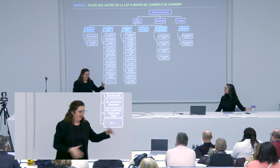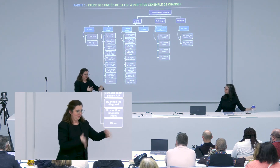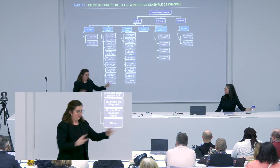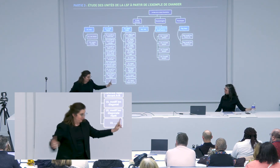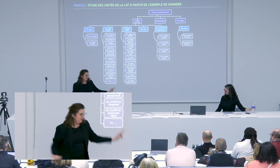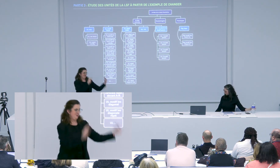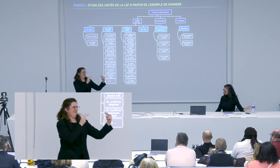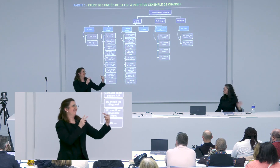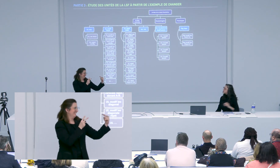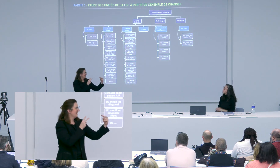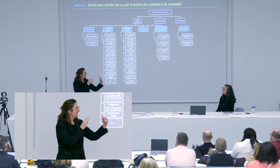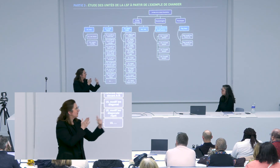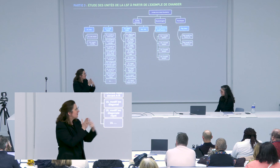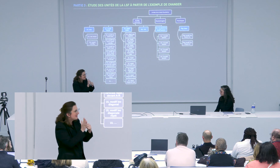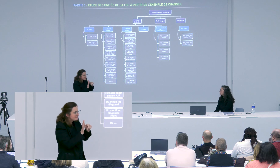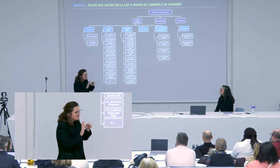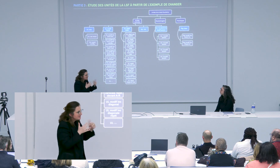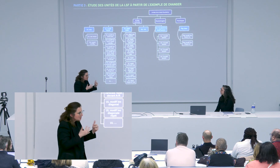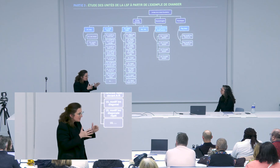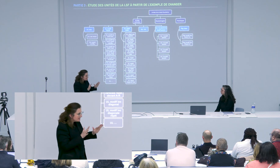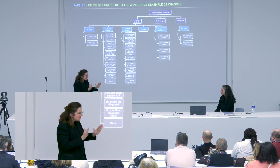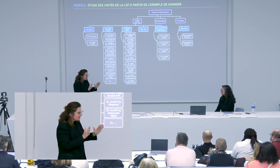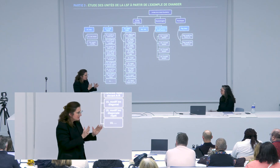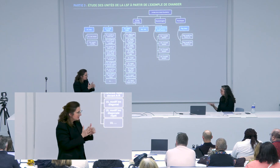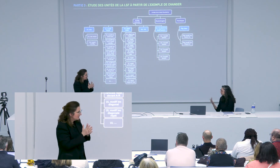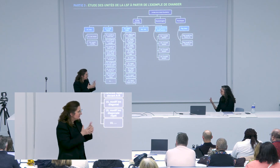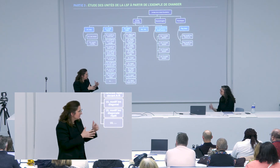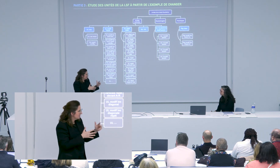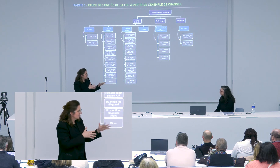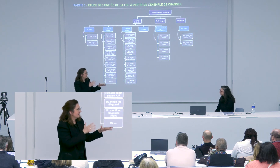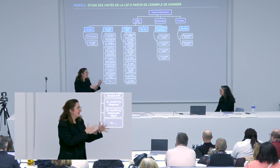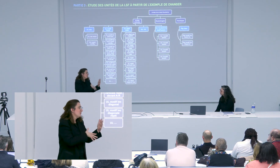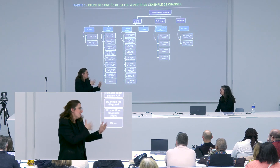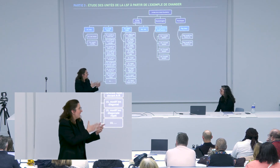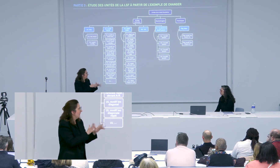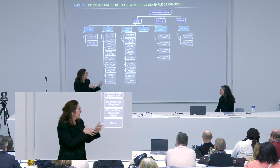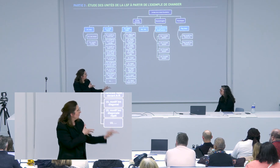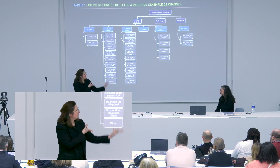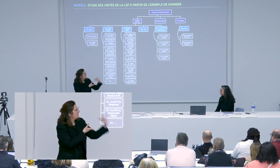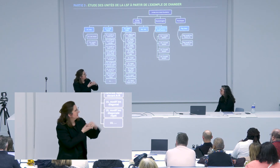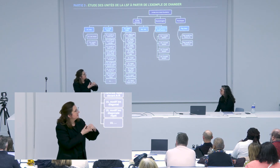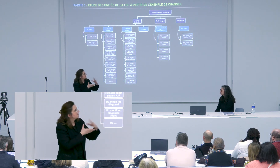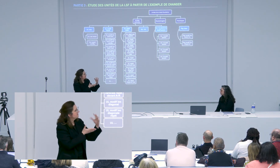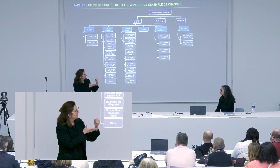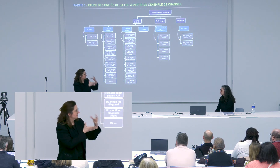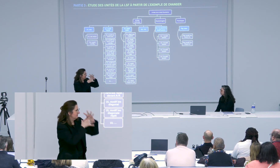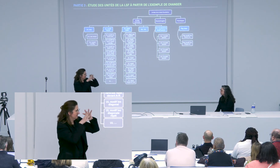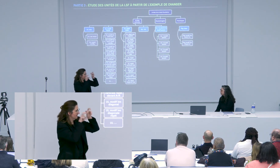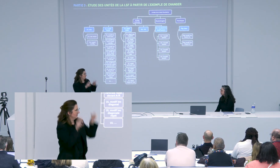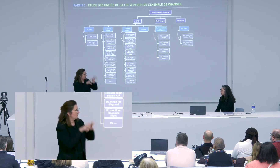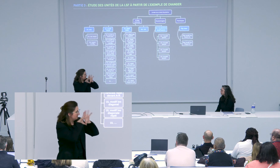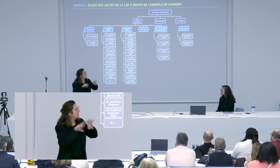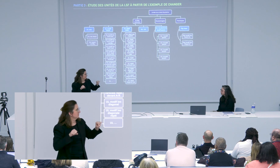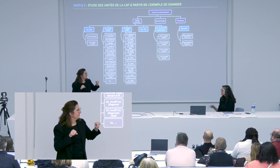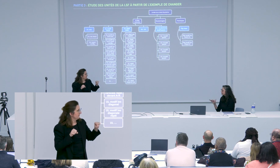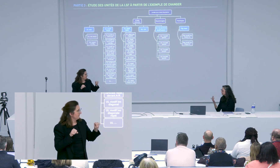sommes encore perdus de vue pour nous retrouver en 2018 c'est ça ? 2015 2015 effectivement